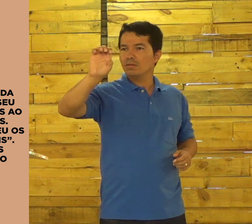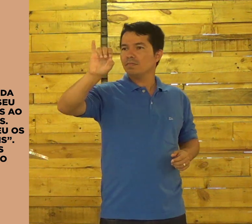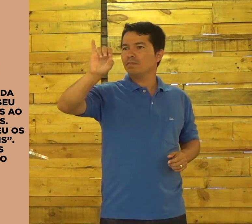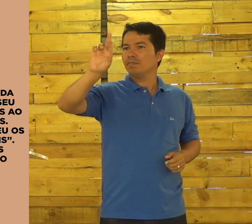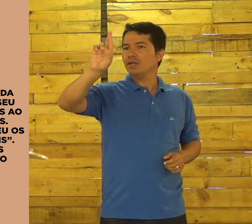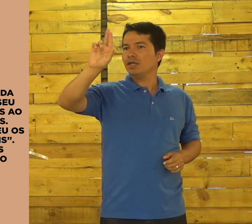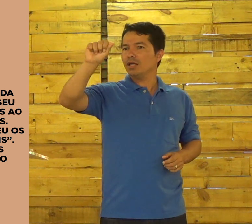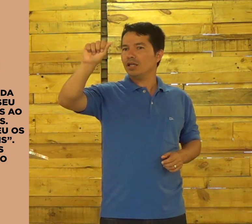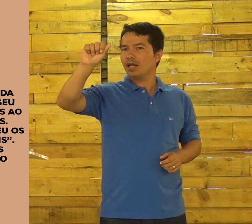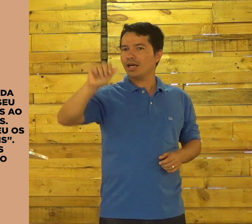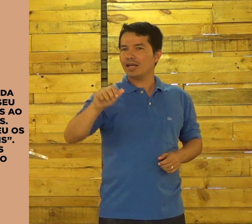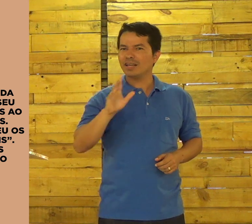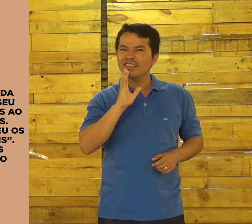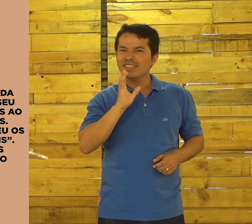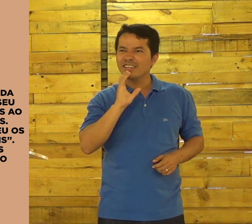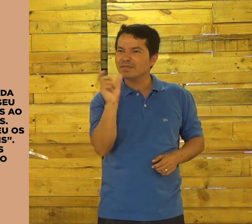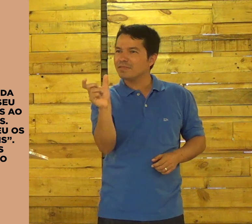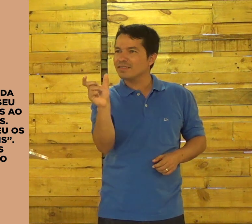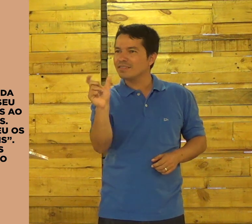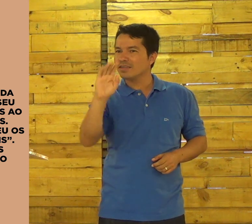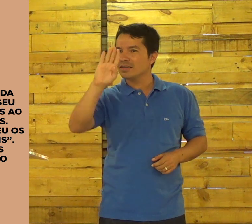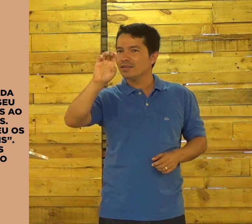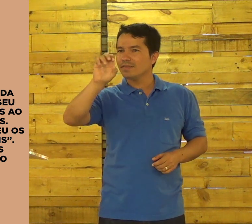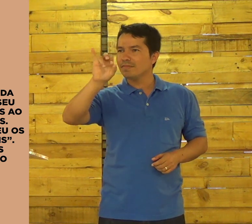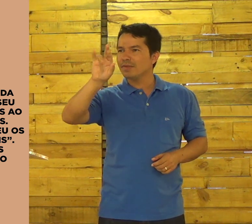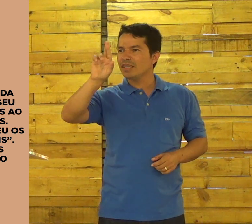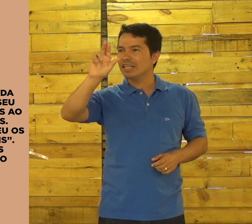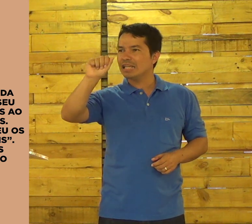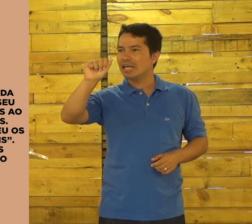A beira. É essa essa palavra? beira.